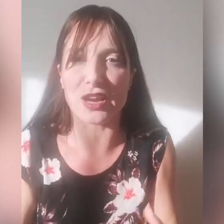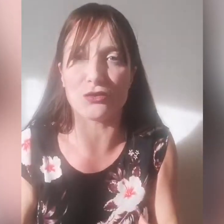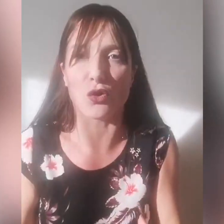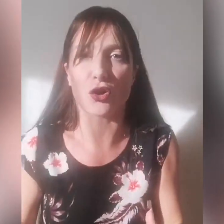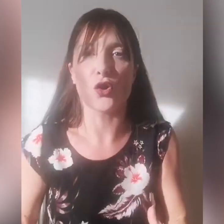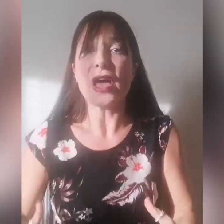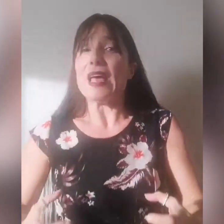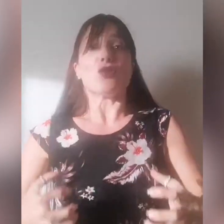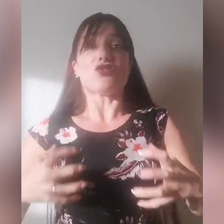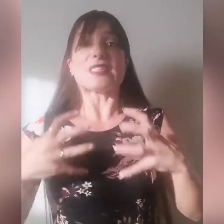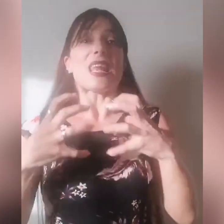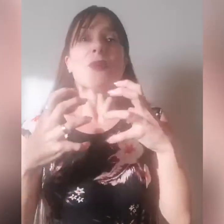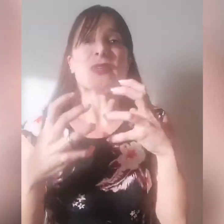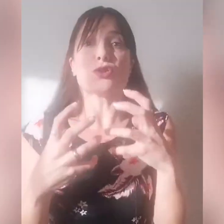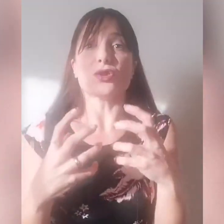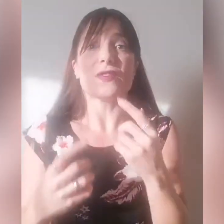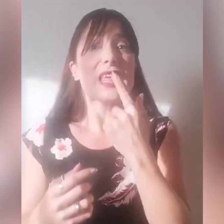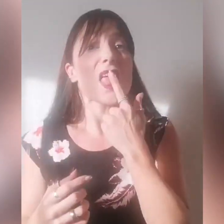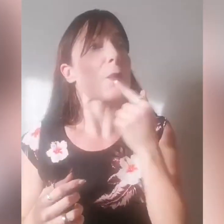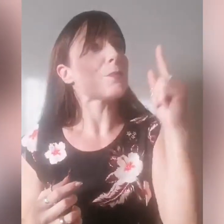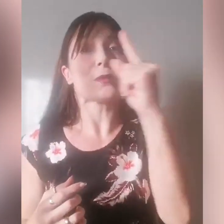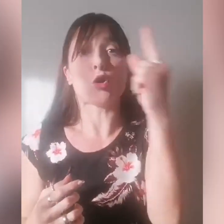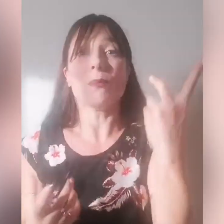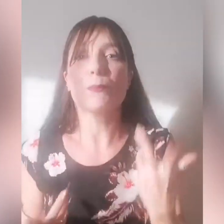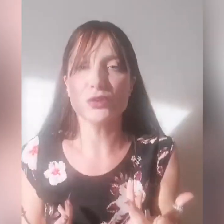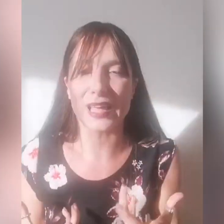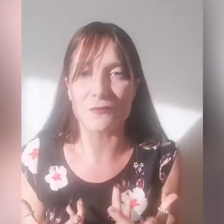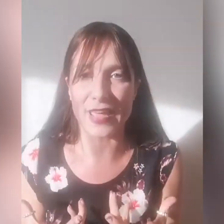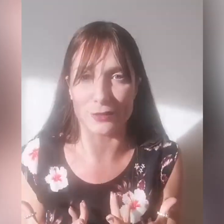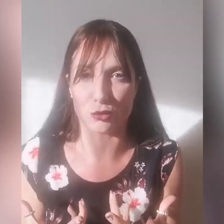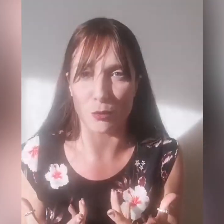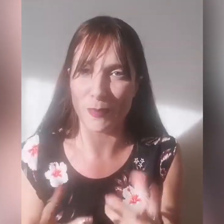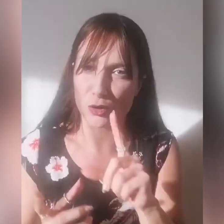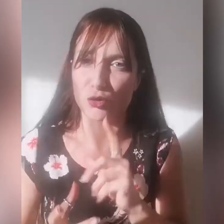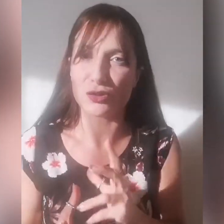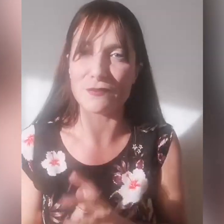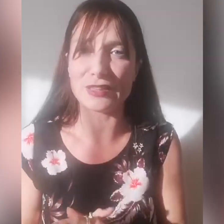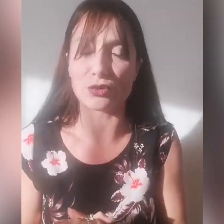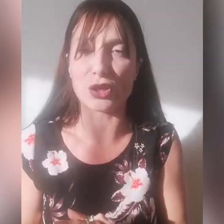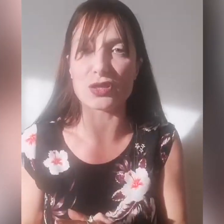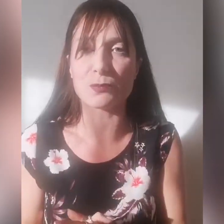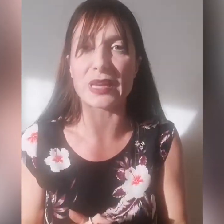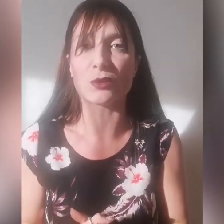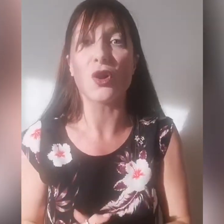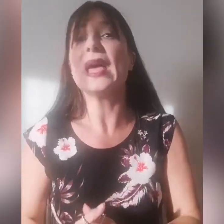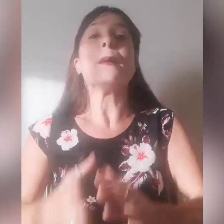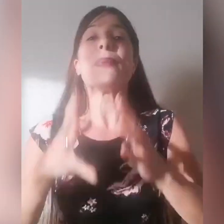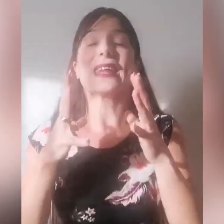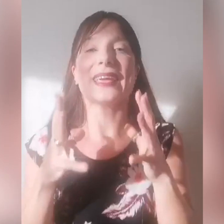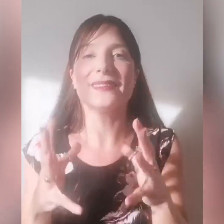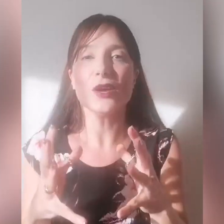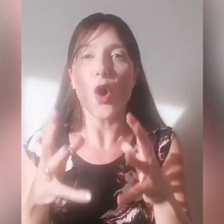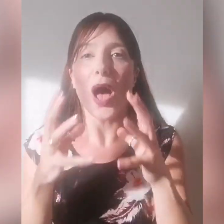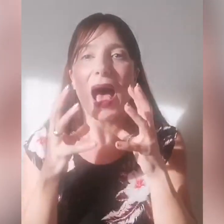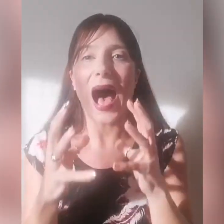al giorno, non ci sarebbe bisogno di vedere come butta il vento, parlo non del vento dello spirito, perché Dio ha